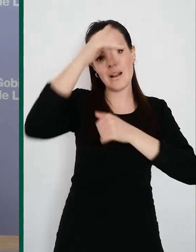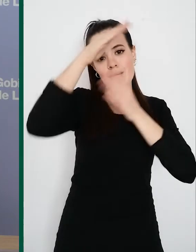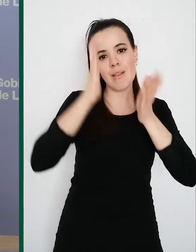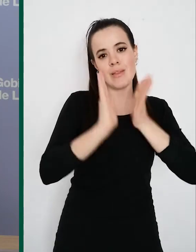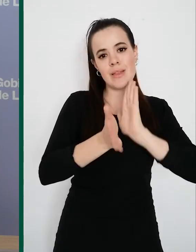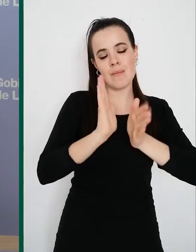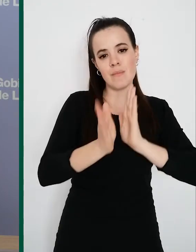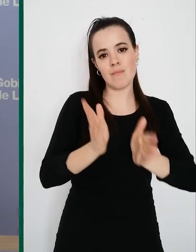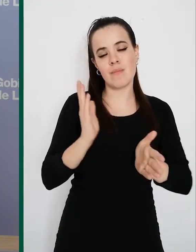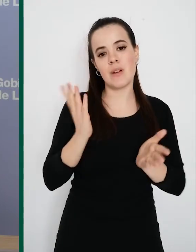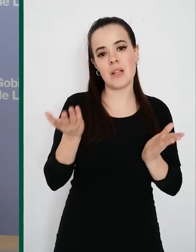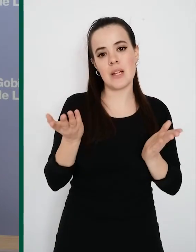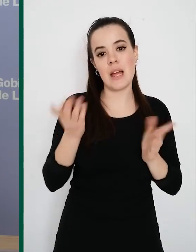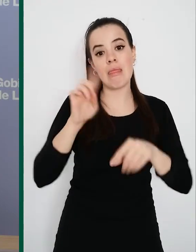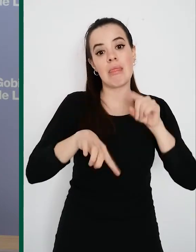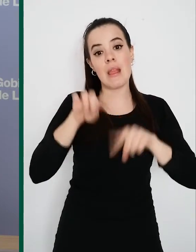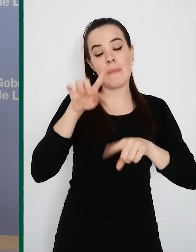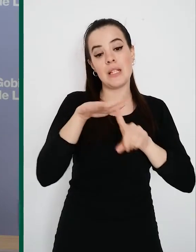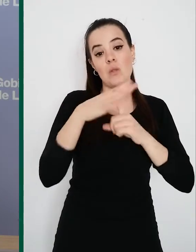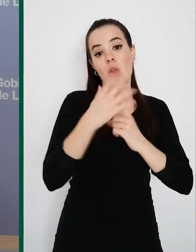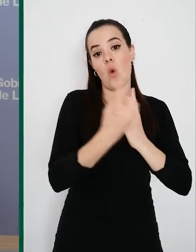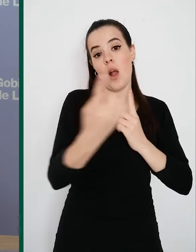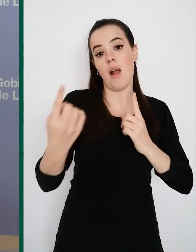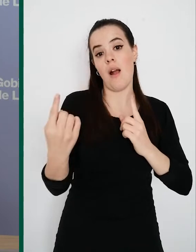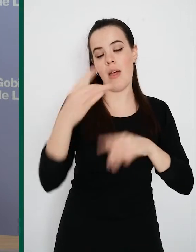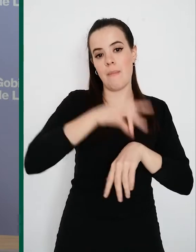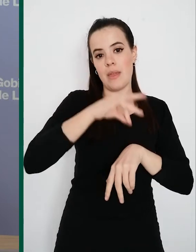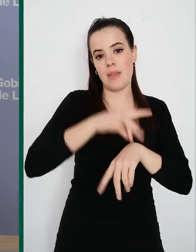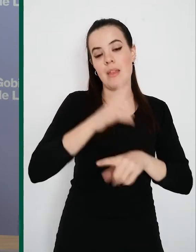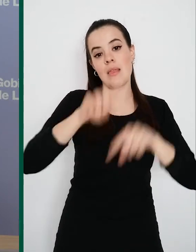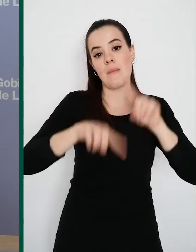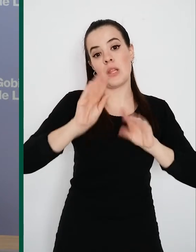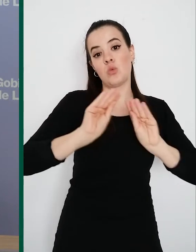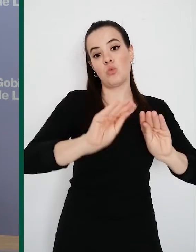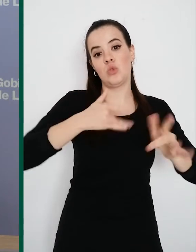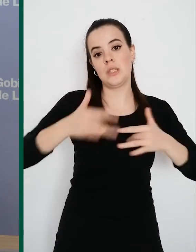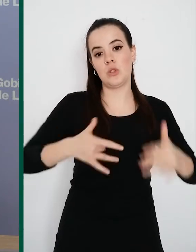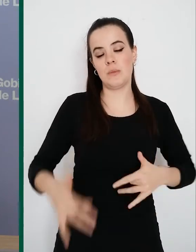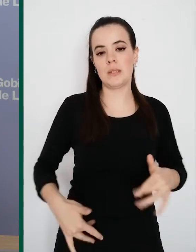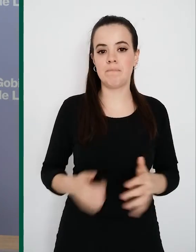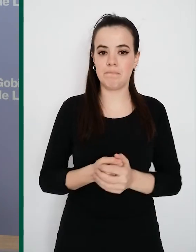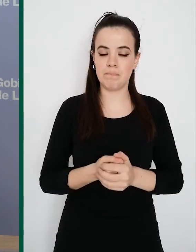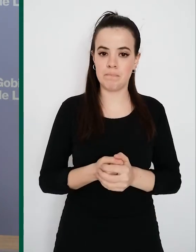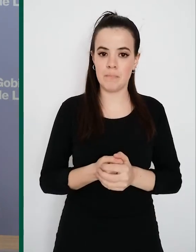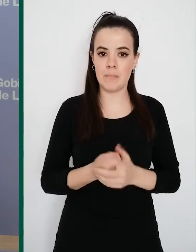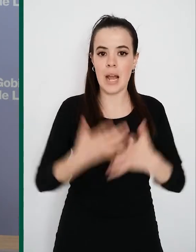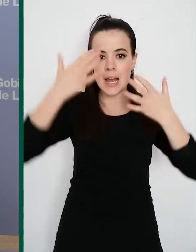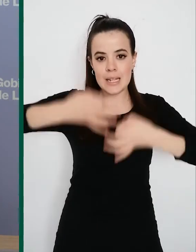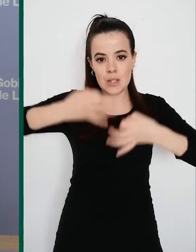previendo el estado del paciente en función de la evaluación de sus síntomas. La seguridad de los pacientes también ha sido una de las